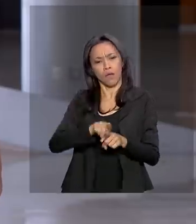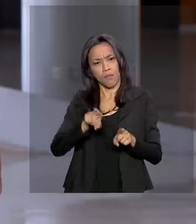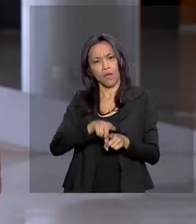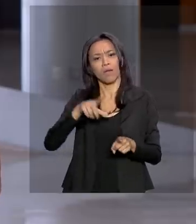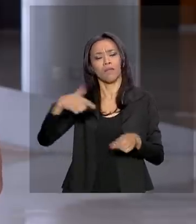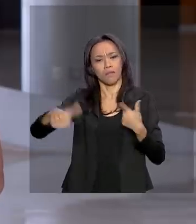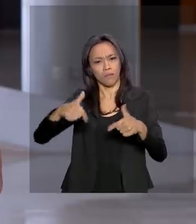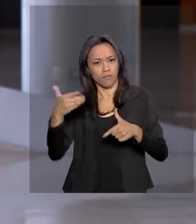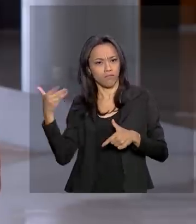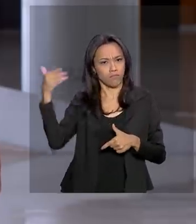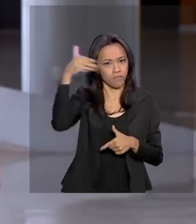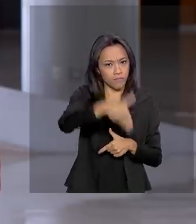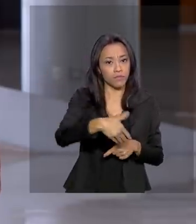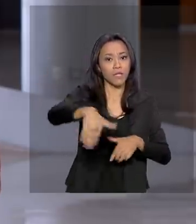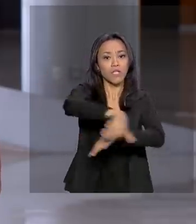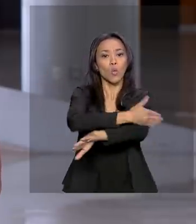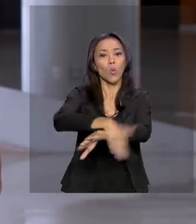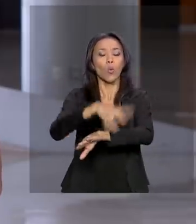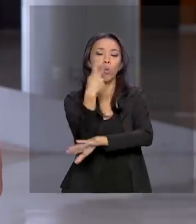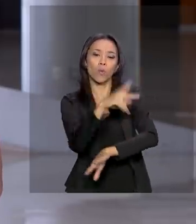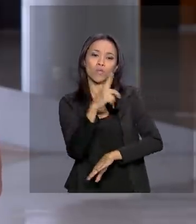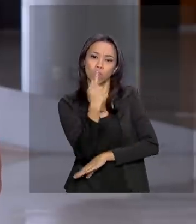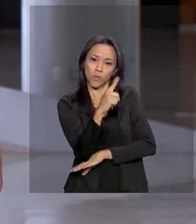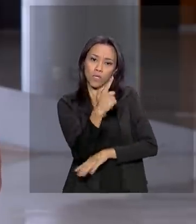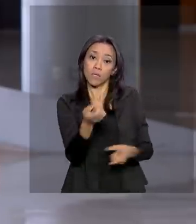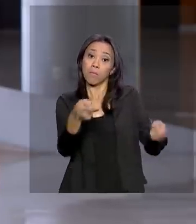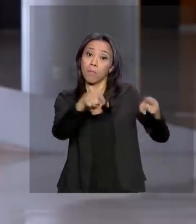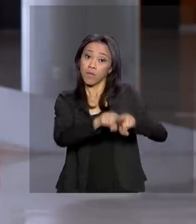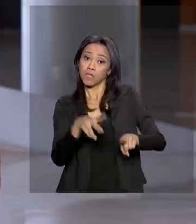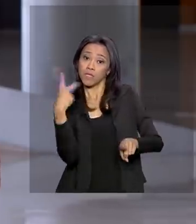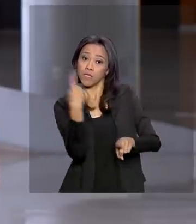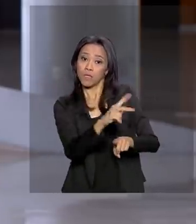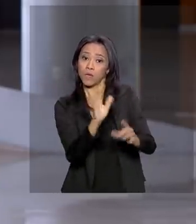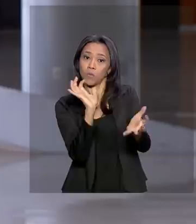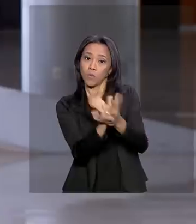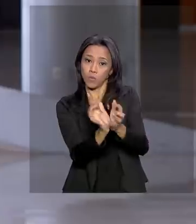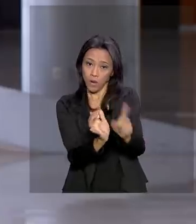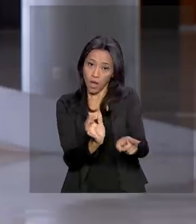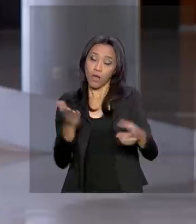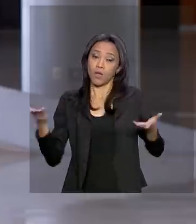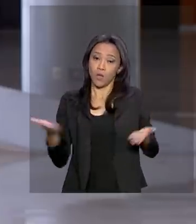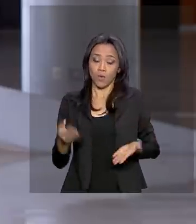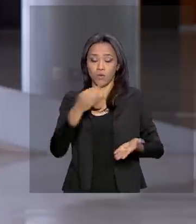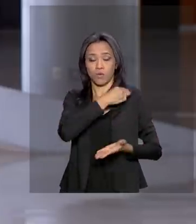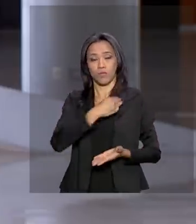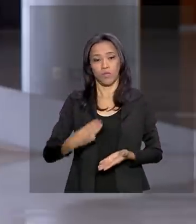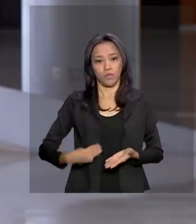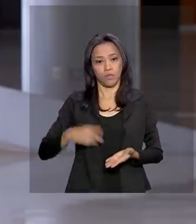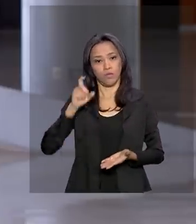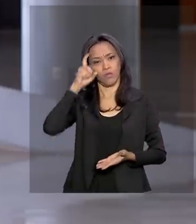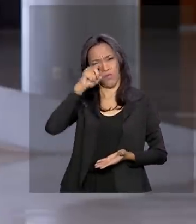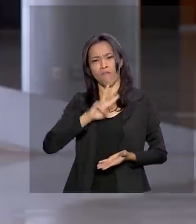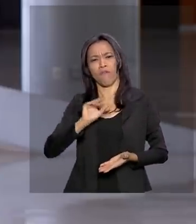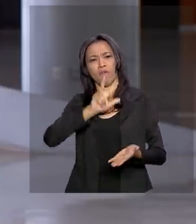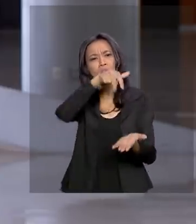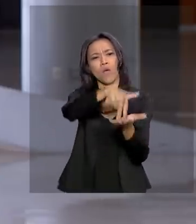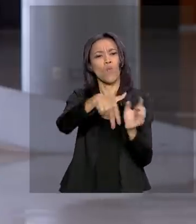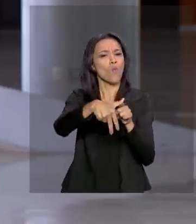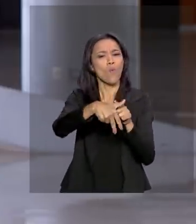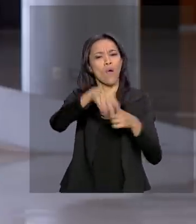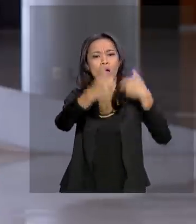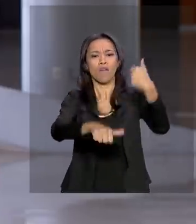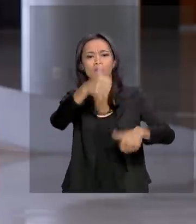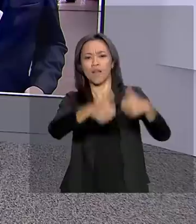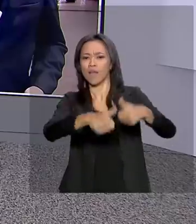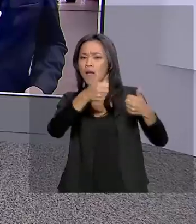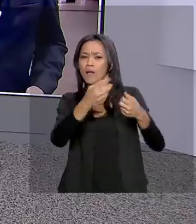nas ruas de Goiânia em parceria com as equipes locais. E hoje o ministro Moro vai fazer lá um balanço, então, dessa parceria. Renata,